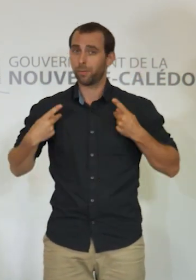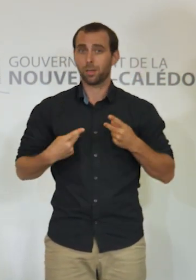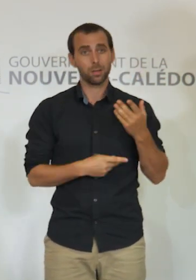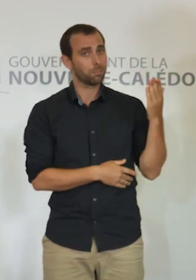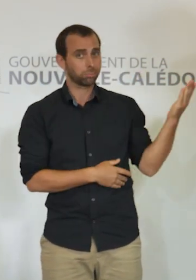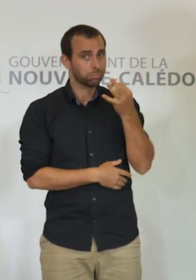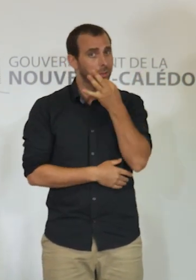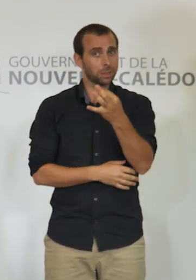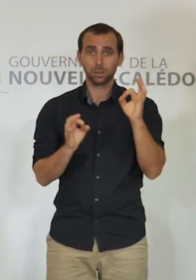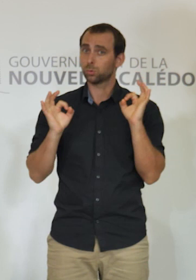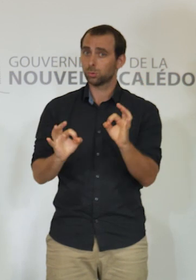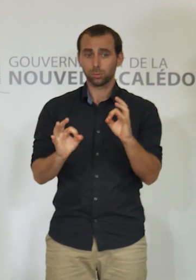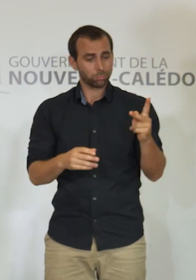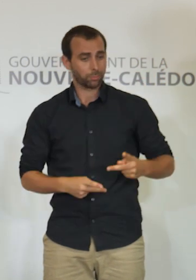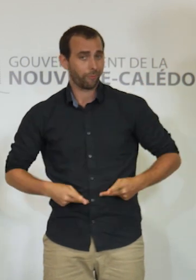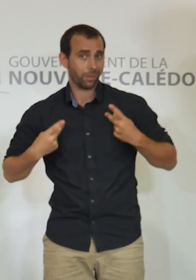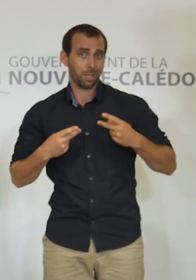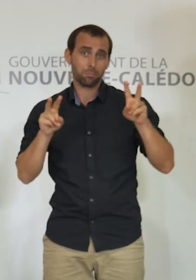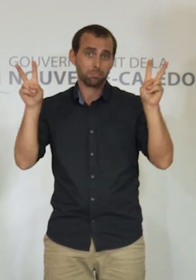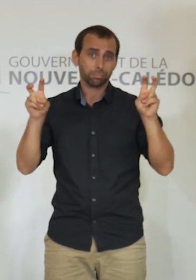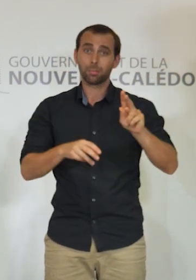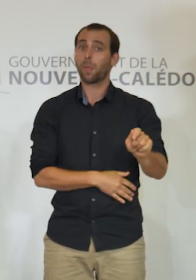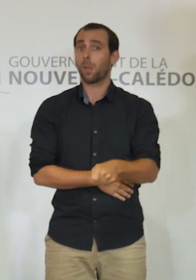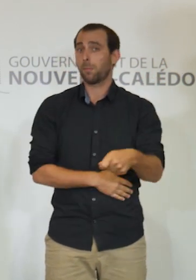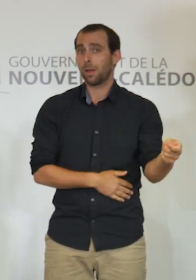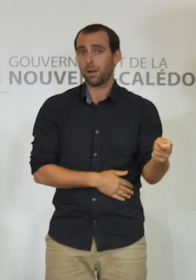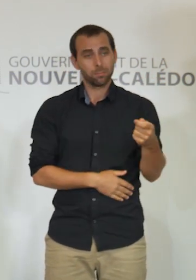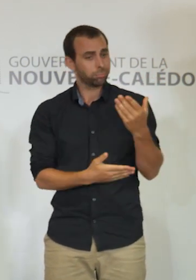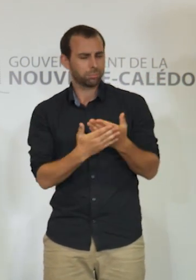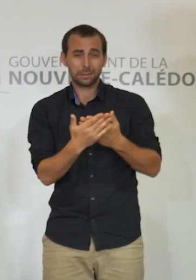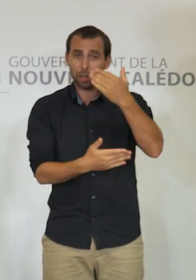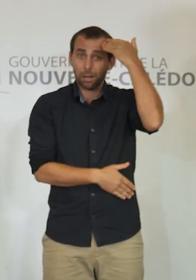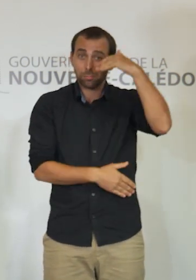avez qualifiée de normale, que nous connaissions il y a encore trois semaines.